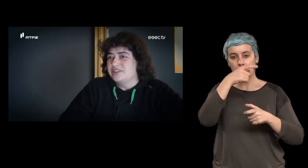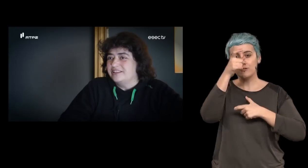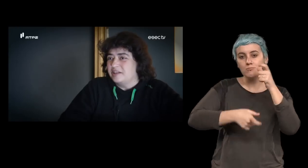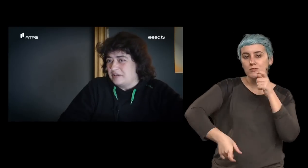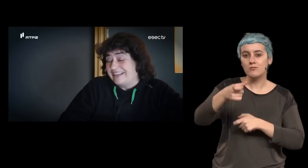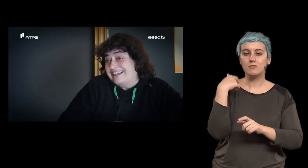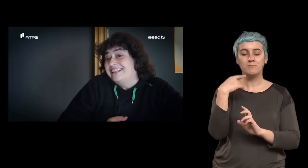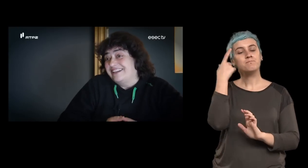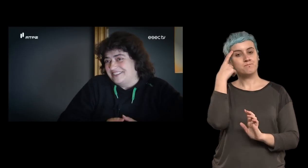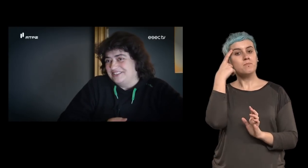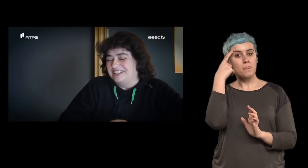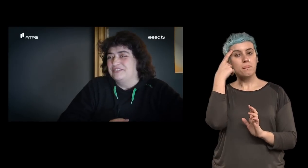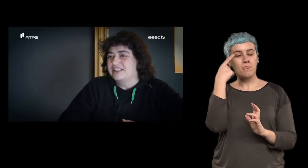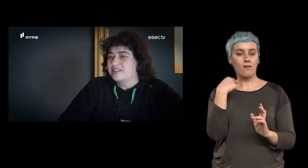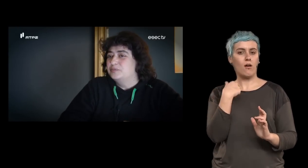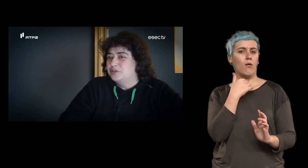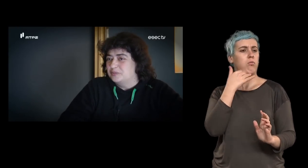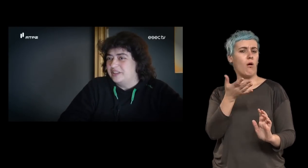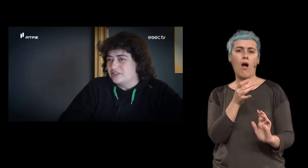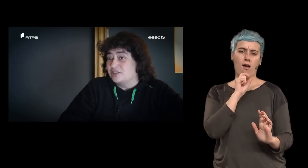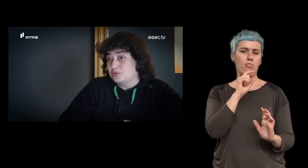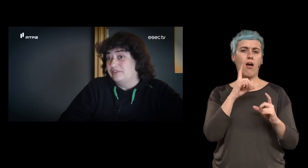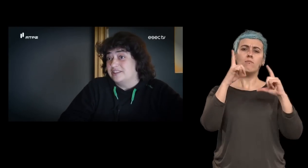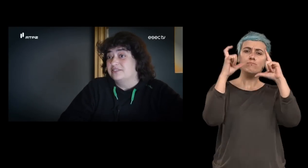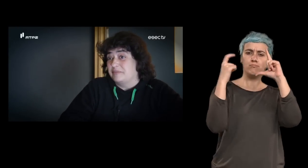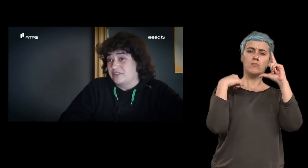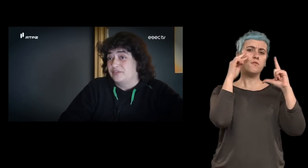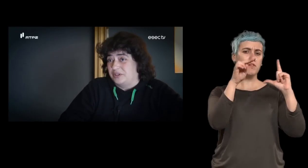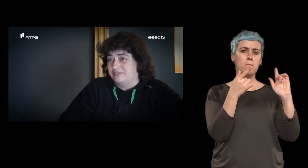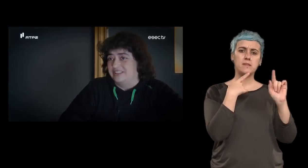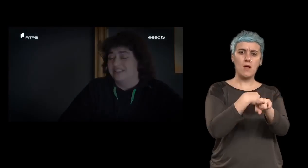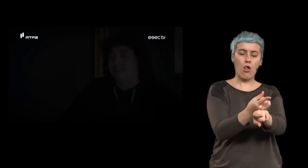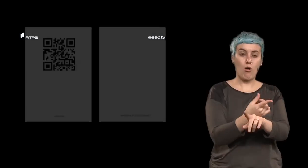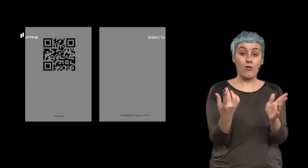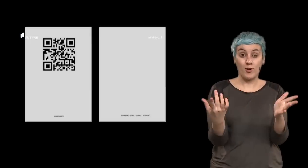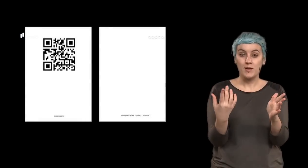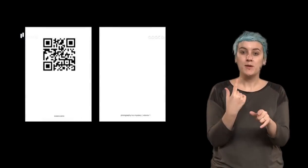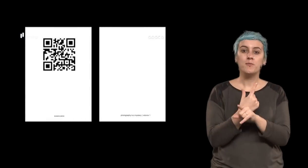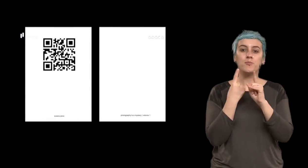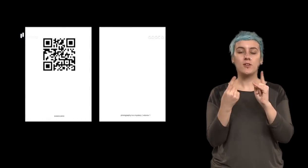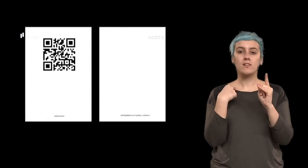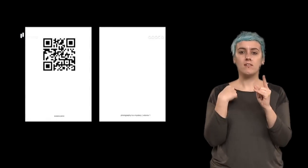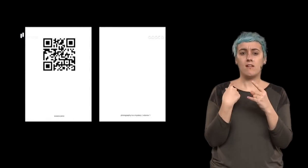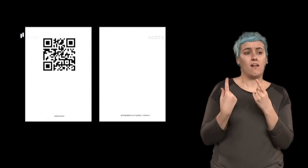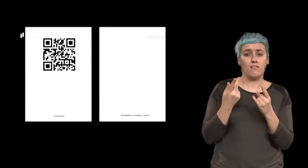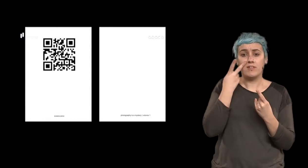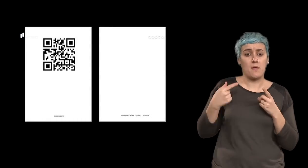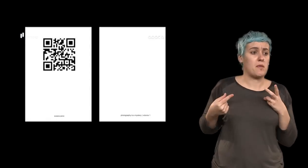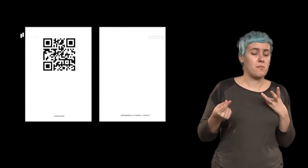tendem a acreditar, na verdade, são muito competentes na descodificação da imagem fotográfica. Porque ela está omnipresente na nossa vida,